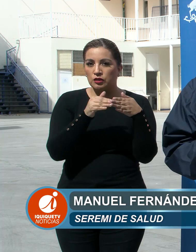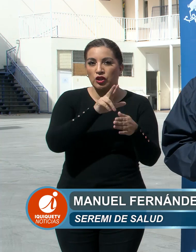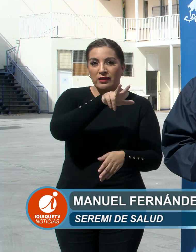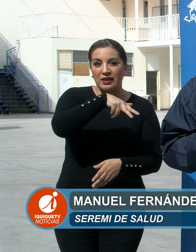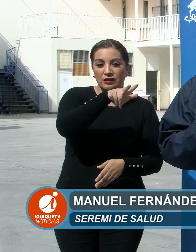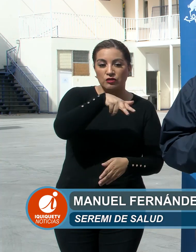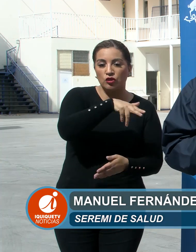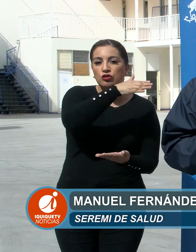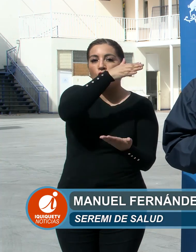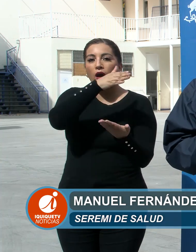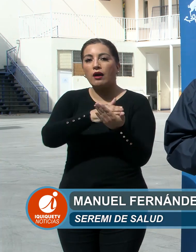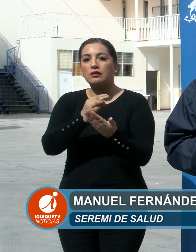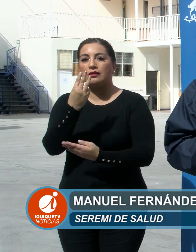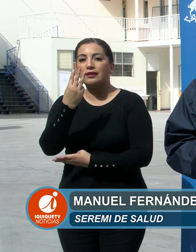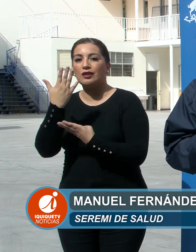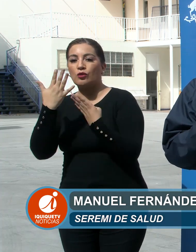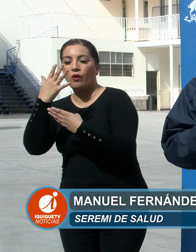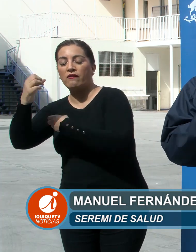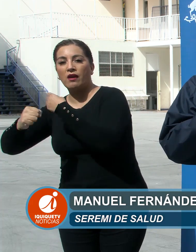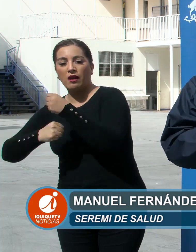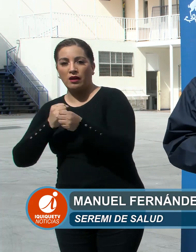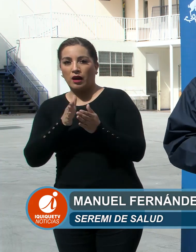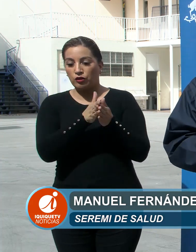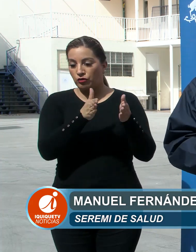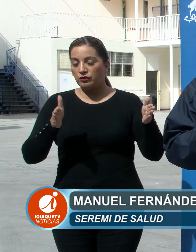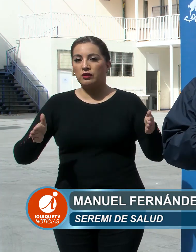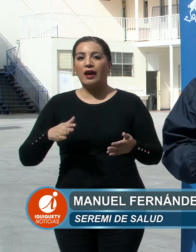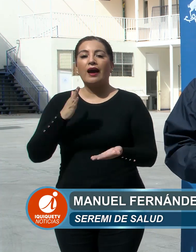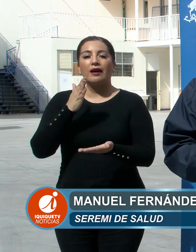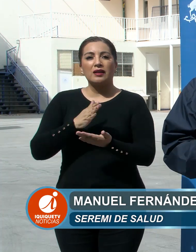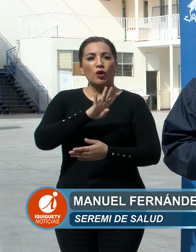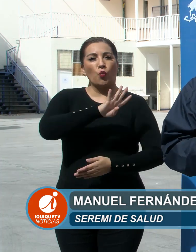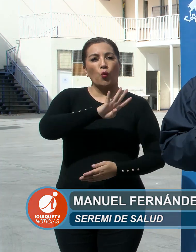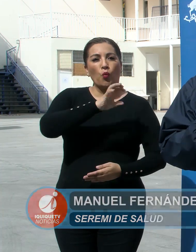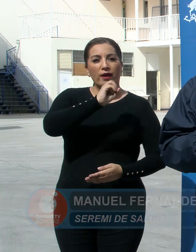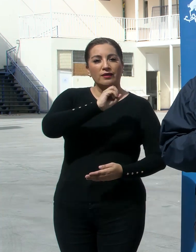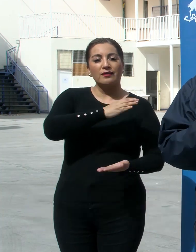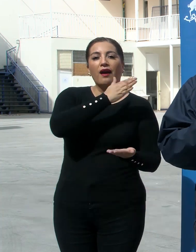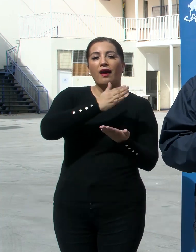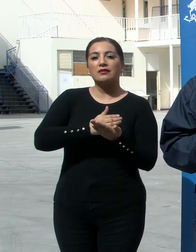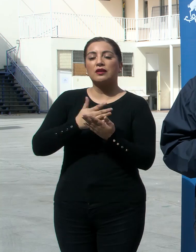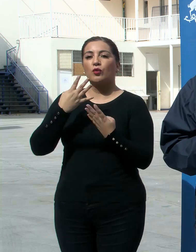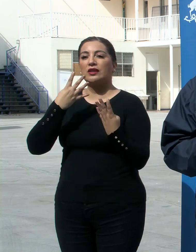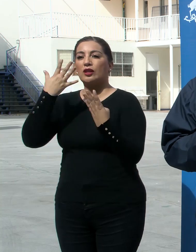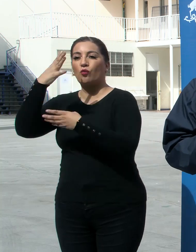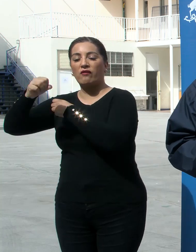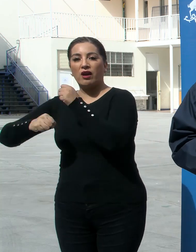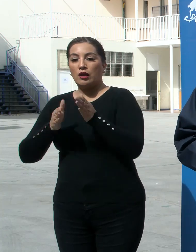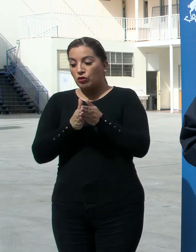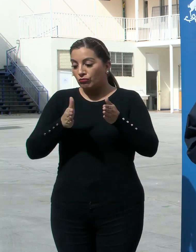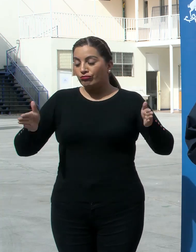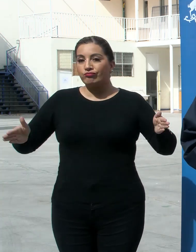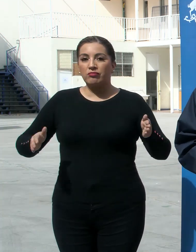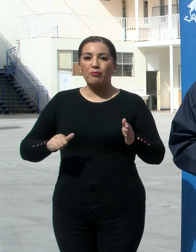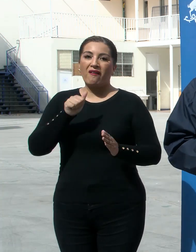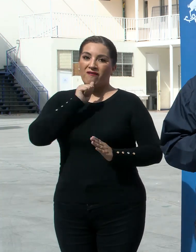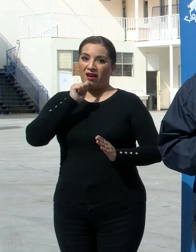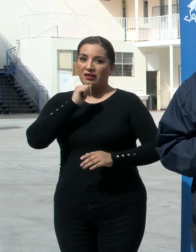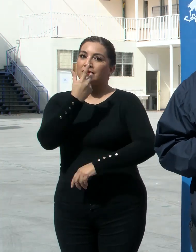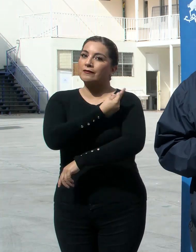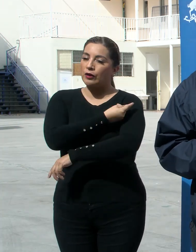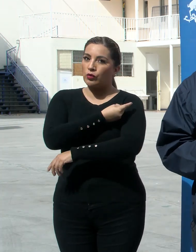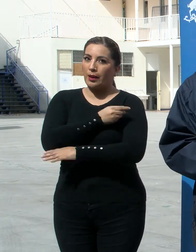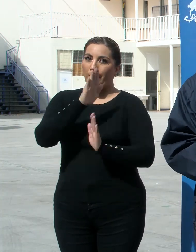va de 18 a 39 años y de 40 a 49 años como el grupo etario con menor cobertura.